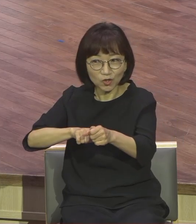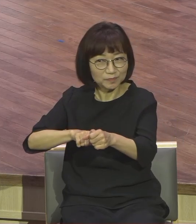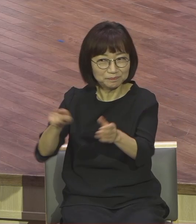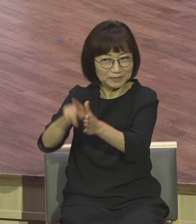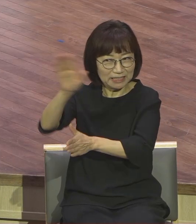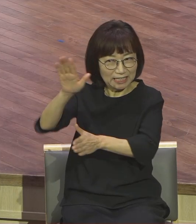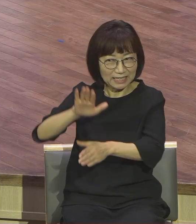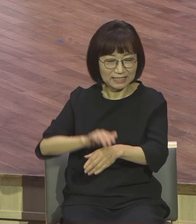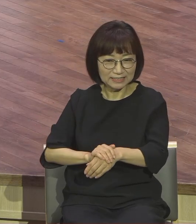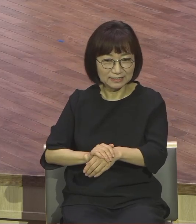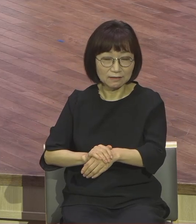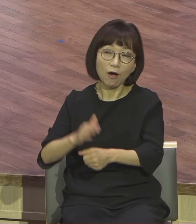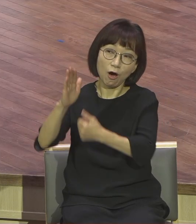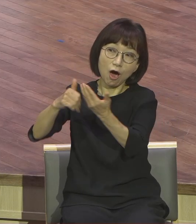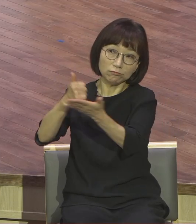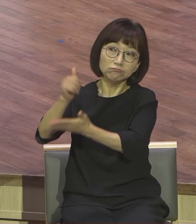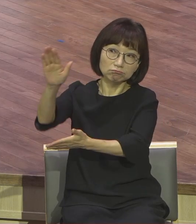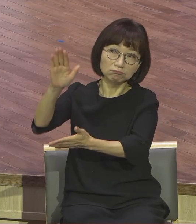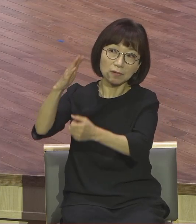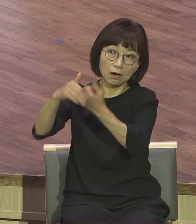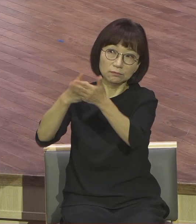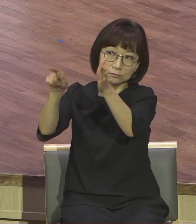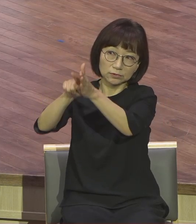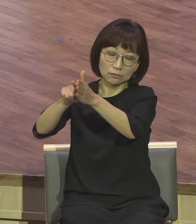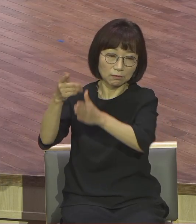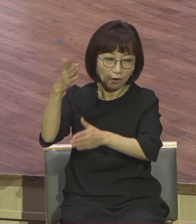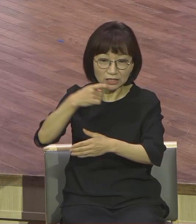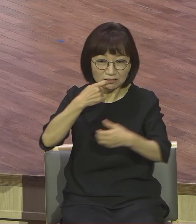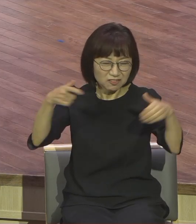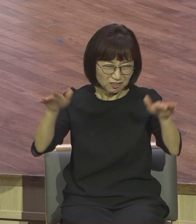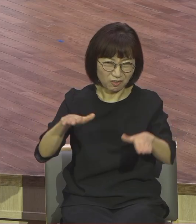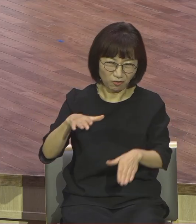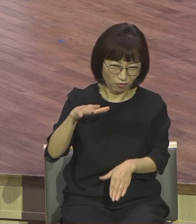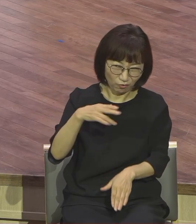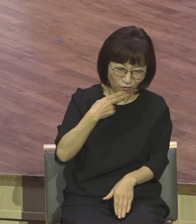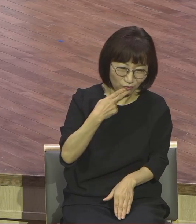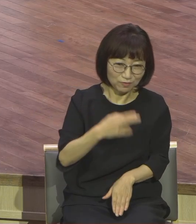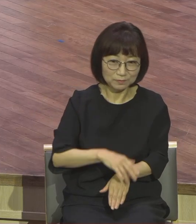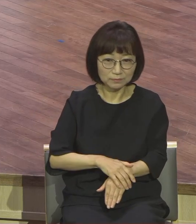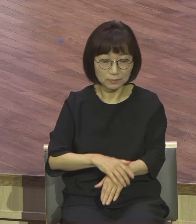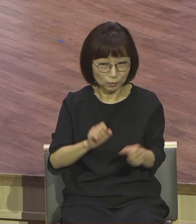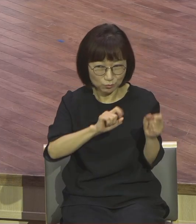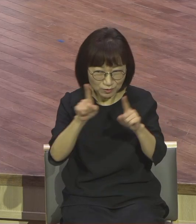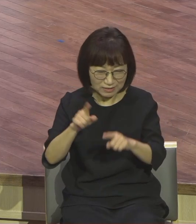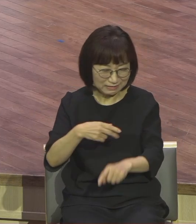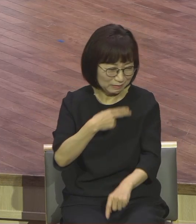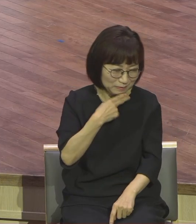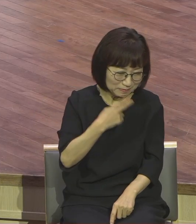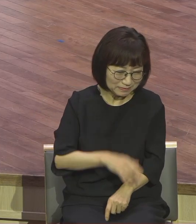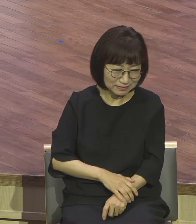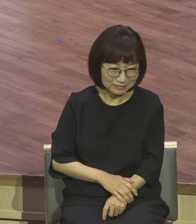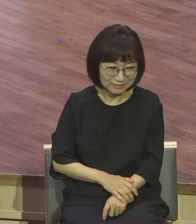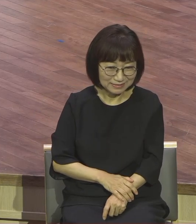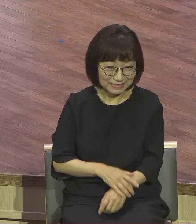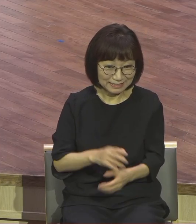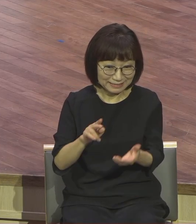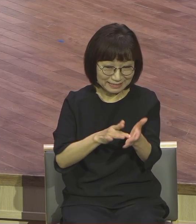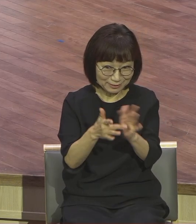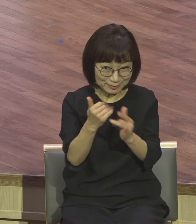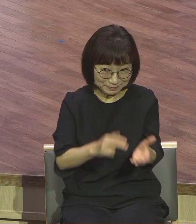하나님 인정합니다. 이건 넣어놓고 영증도 인정 안 해요. 뭐 부활했다. 뭐 영증인 거. 예수님이 오병이의 기재 행했다. 예수님이 막